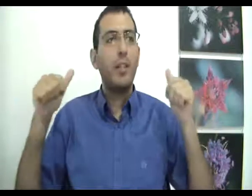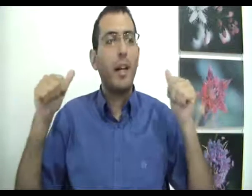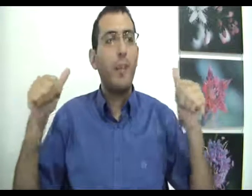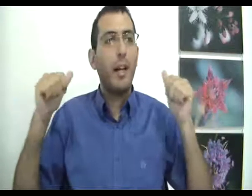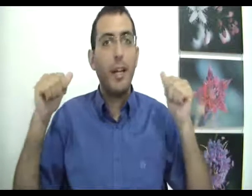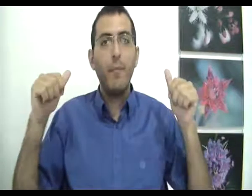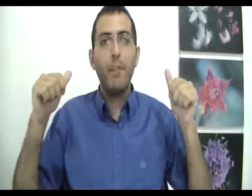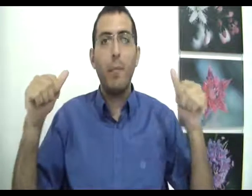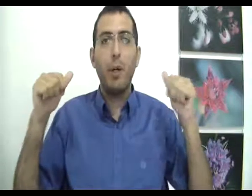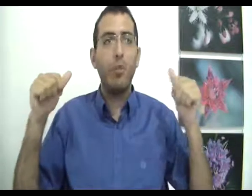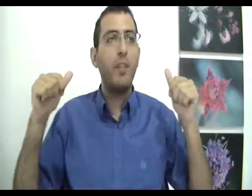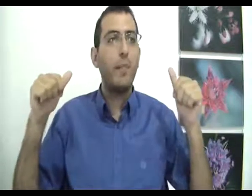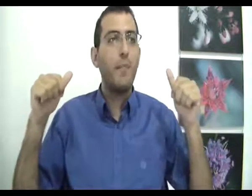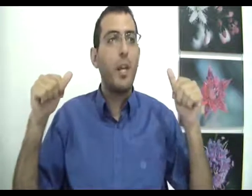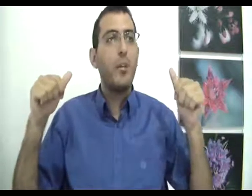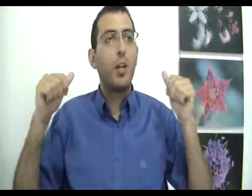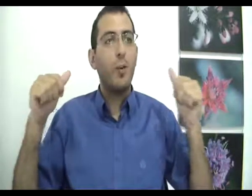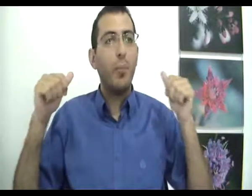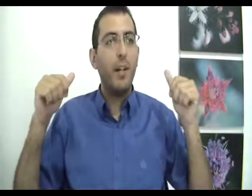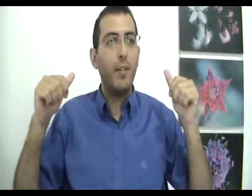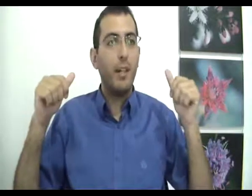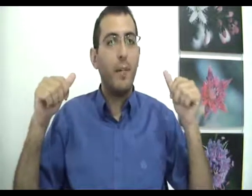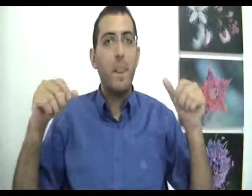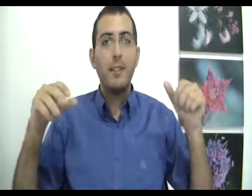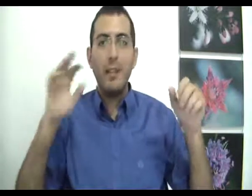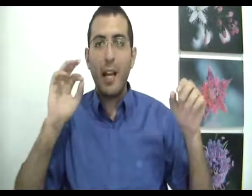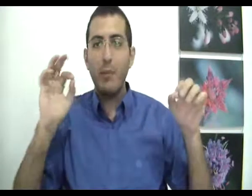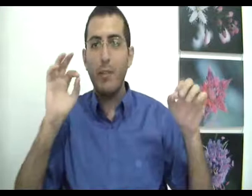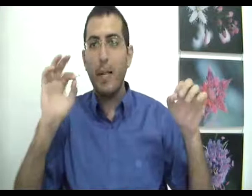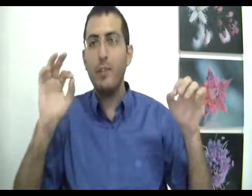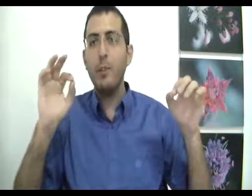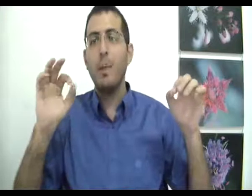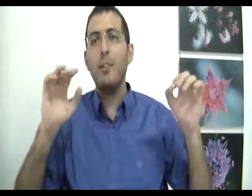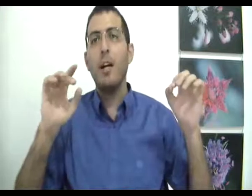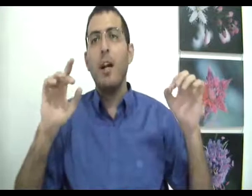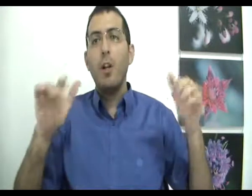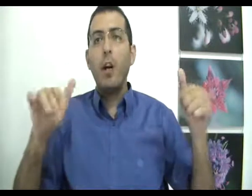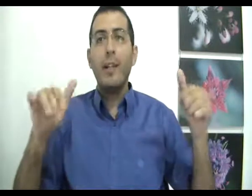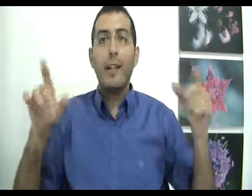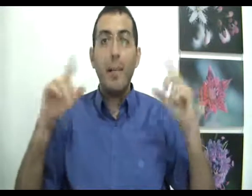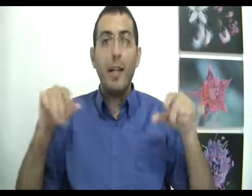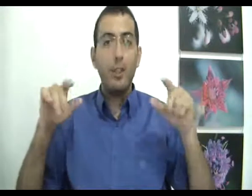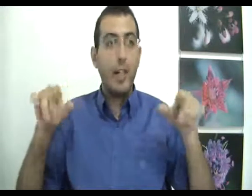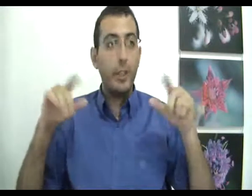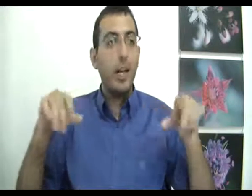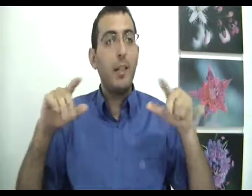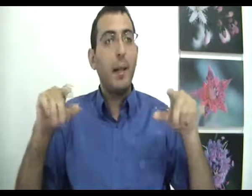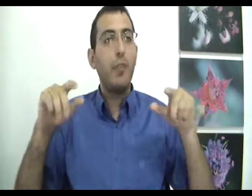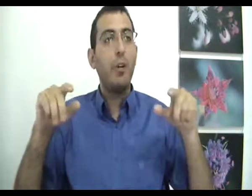הדברים הרעים והפחות טובים שקוראו לו בעבר. עכשיו אני רק עושים בחצי משפט, גם כאשר האדם מרגיש טוב,